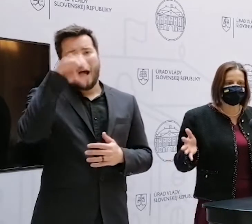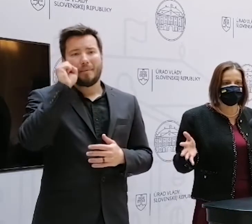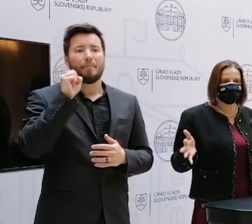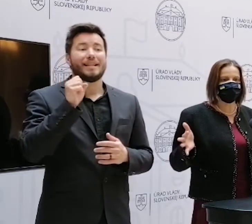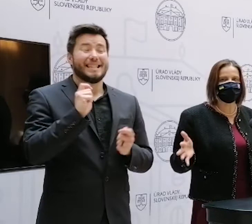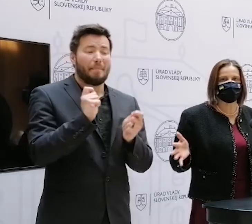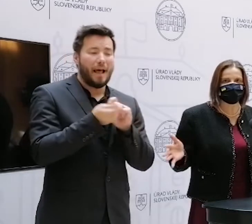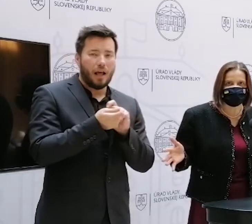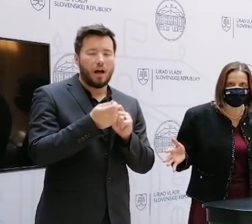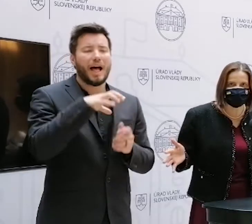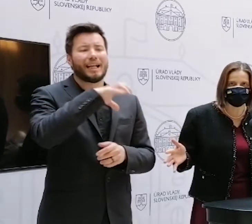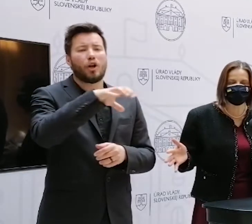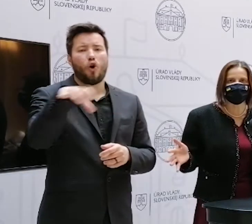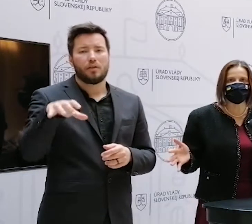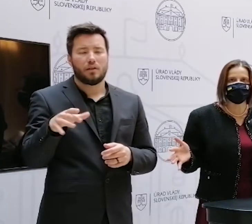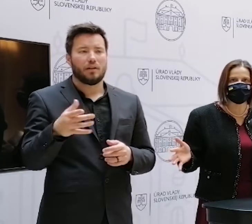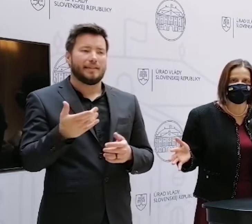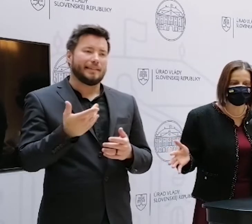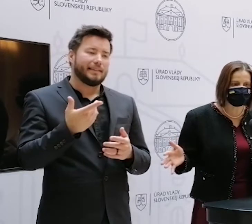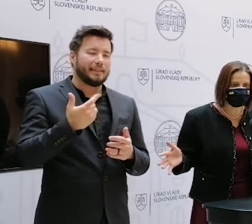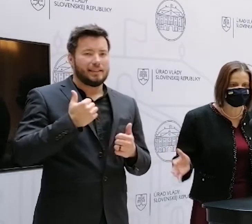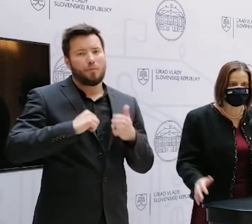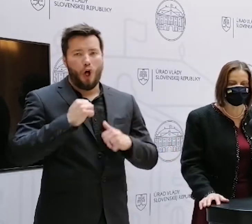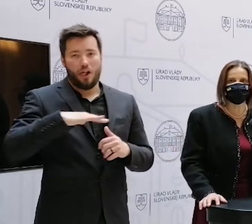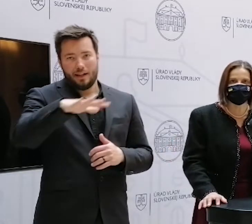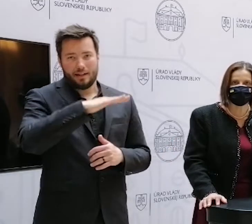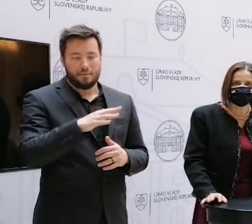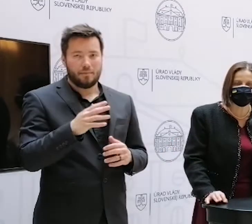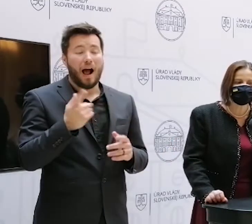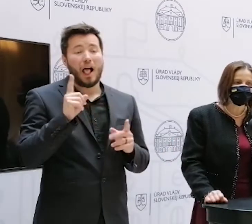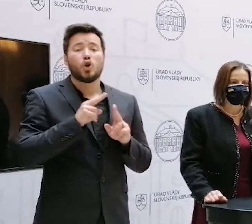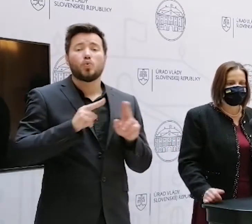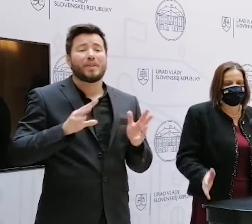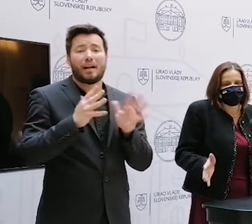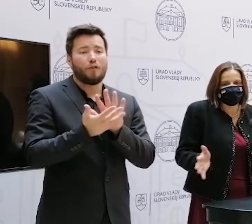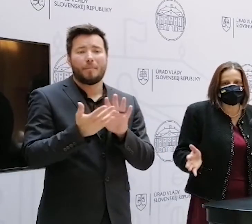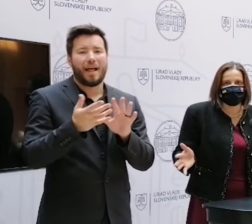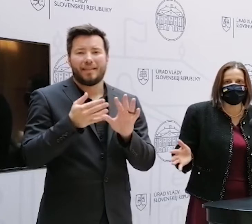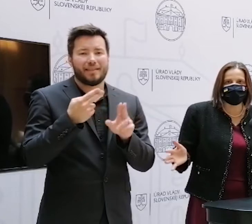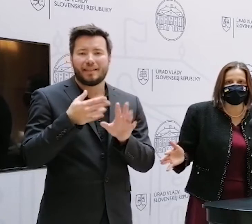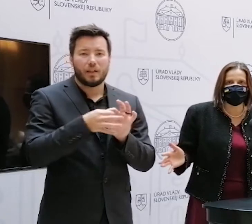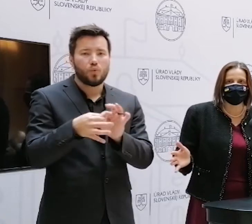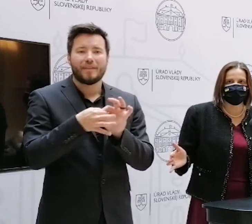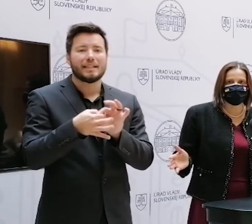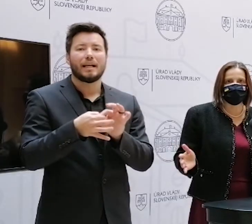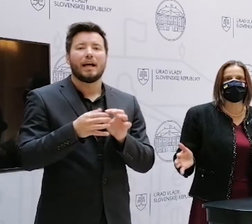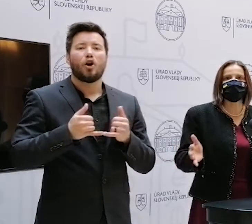bolestivé z pohľadu regionálnych záujmov. Súdna reforma určite nemôže riešiť rozvoj regionov. Ale na druhej strane